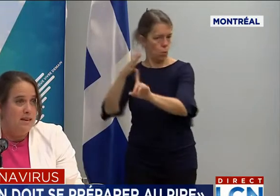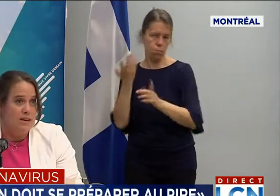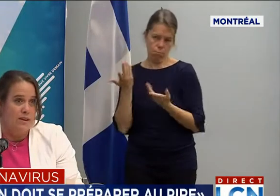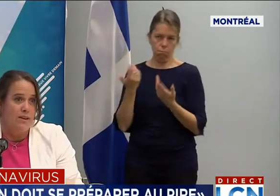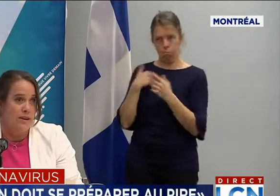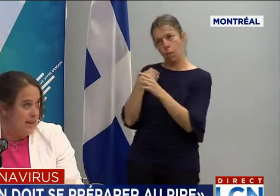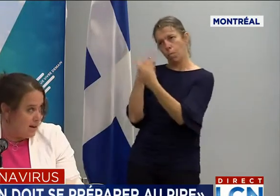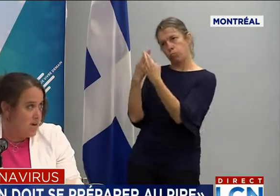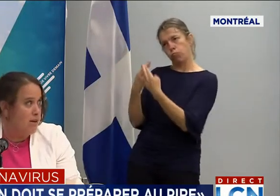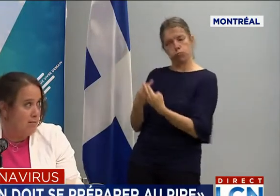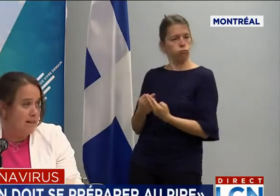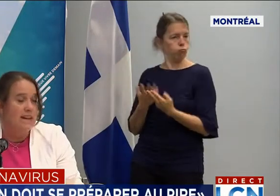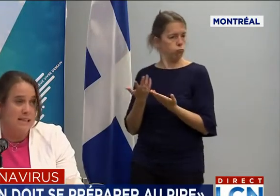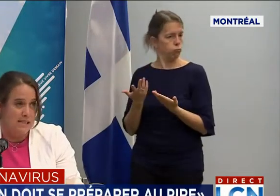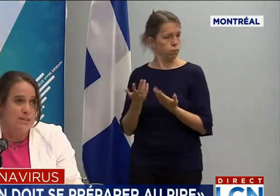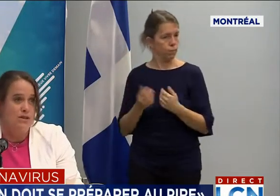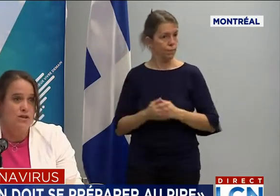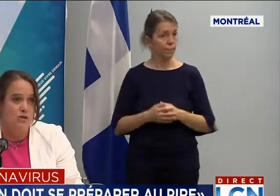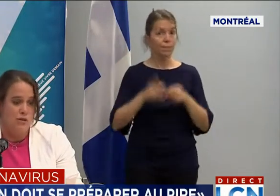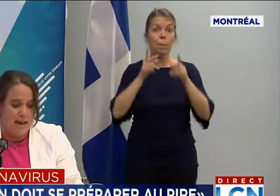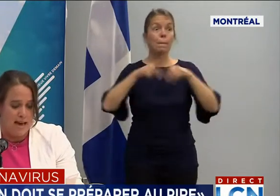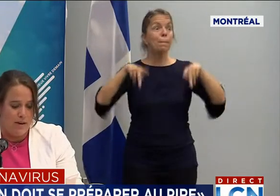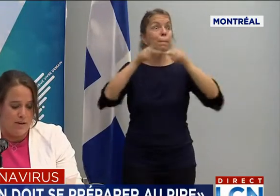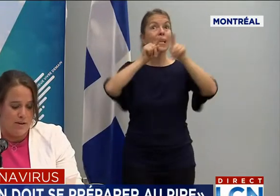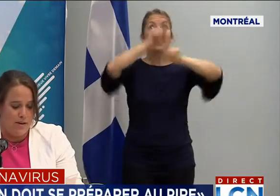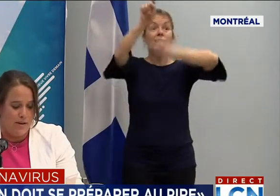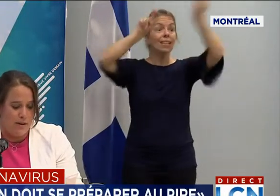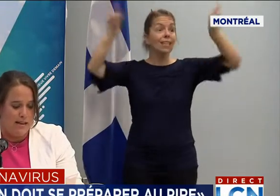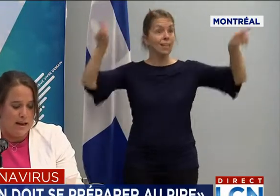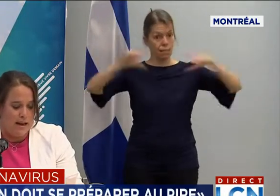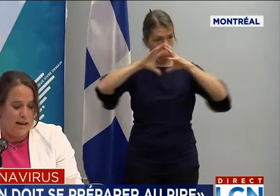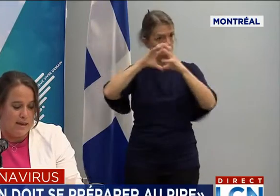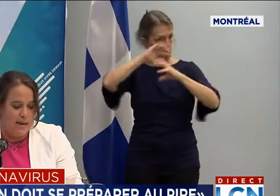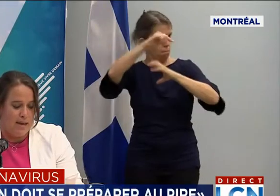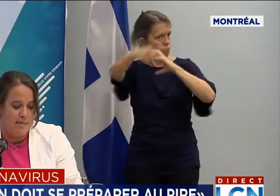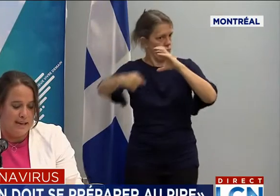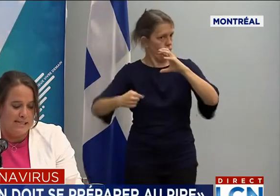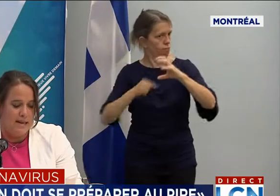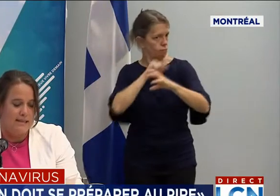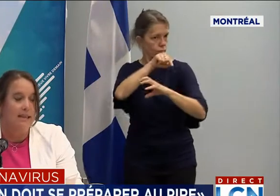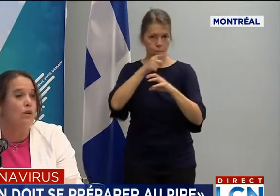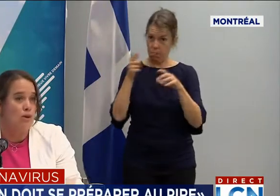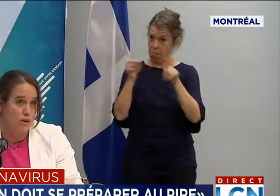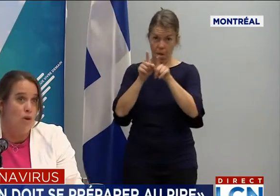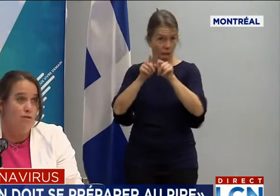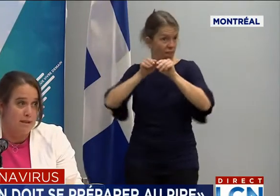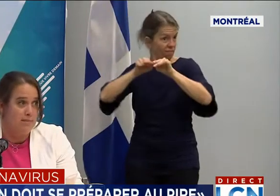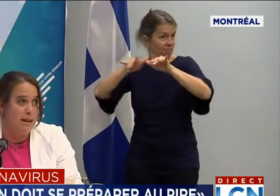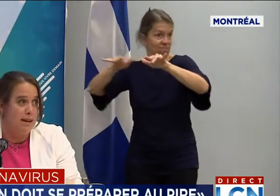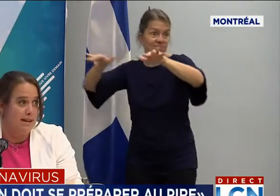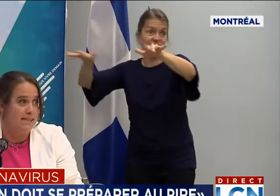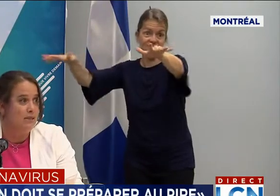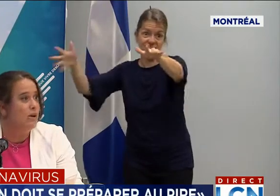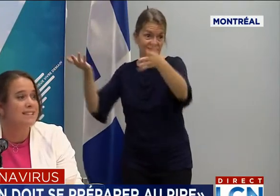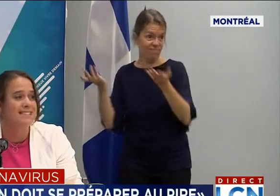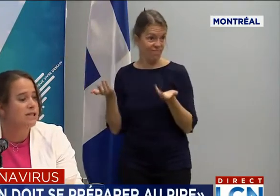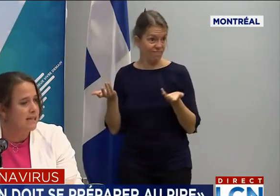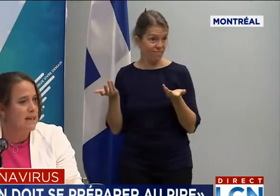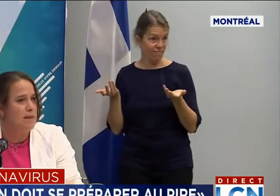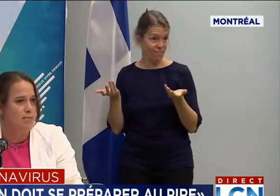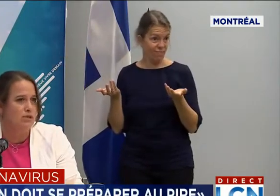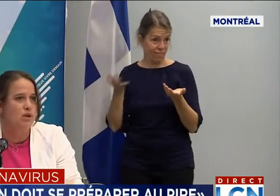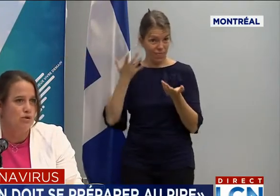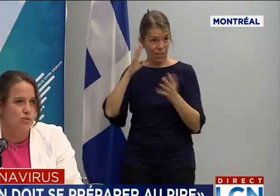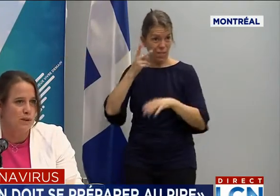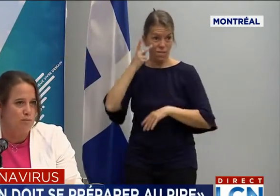pays, les cas augmentent, la transmission communautaire est bien présente et on reconfine même à des endroits, et ce n